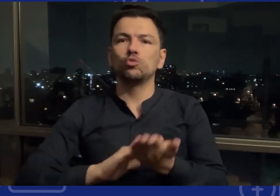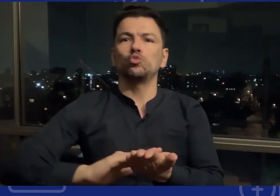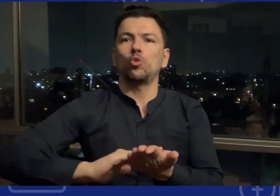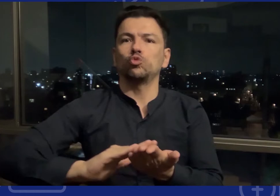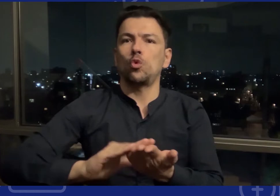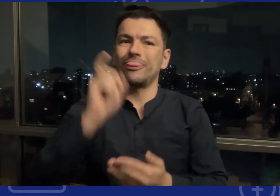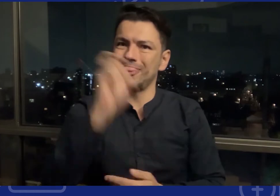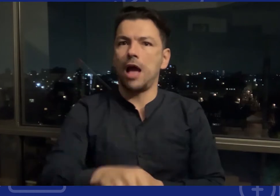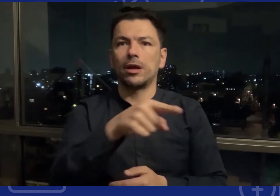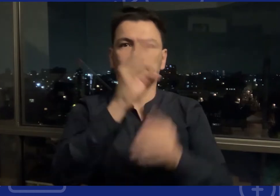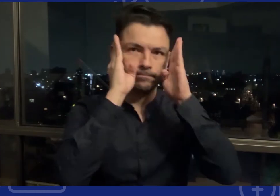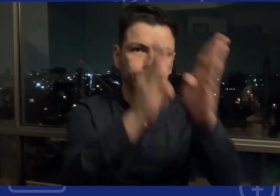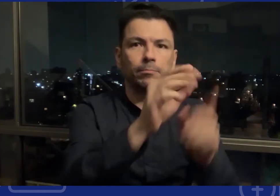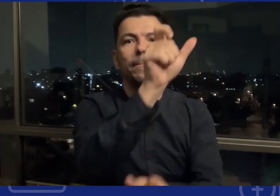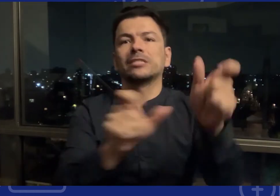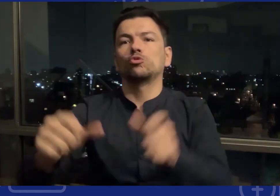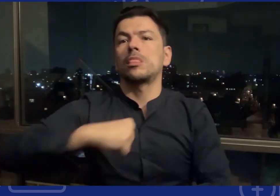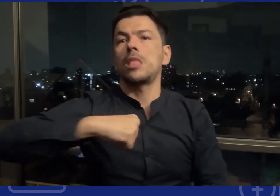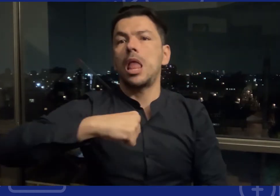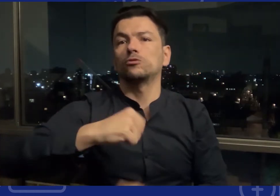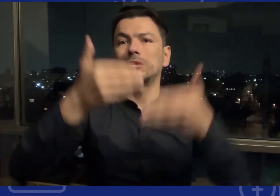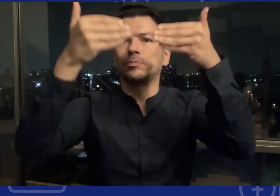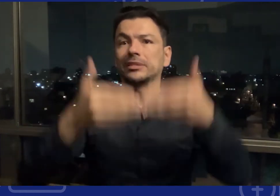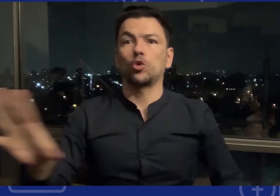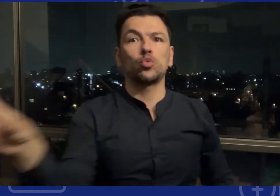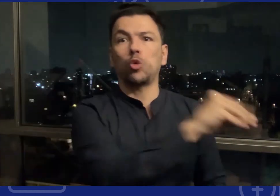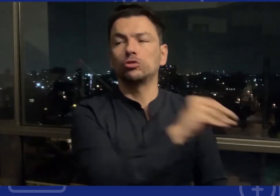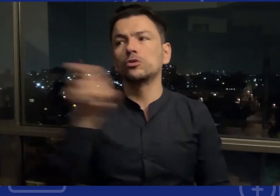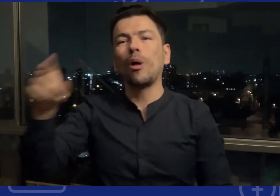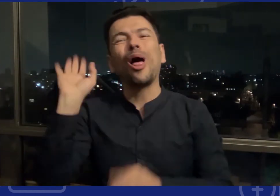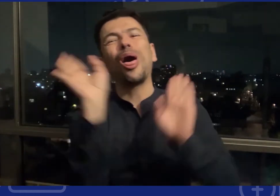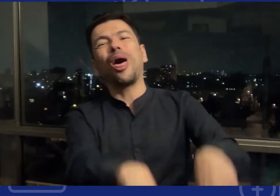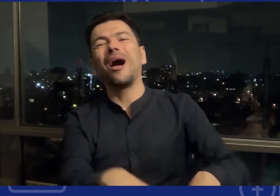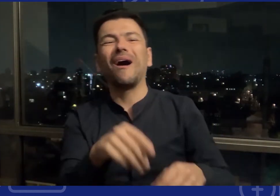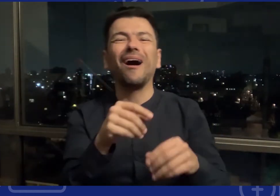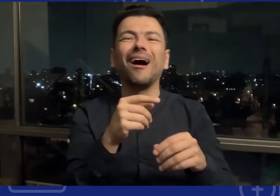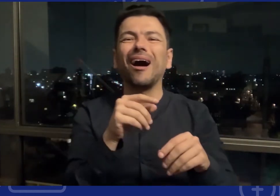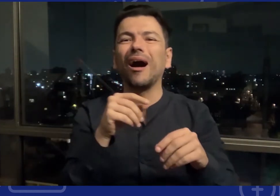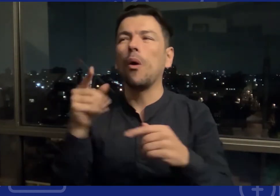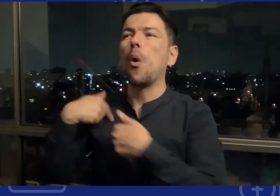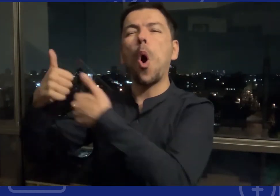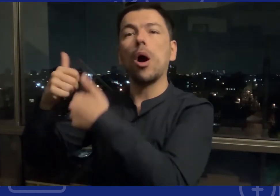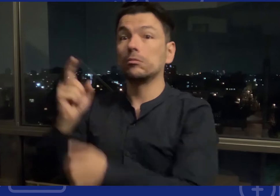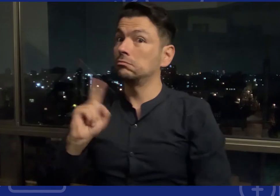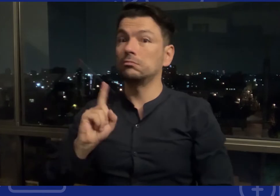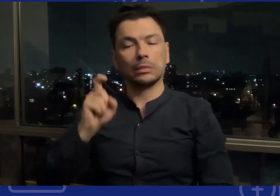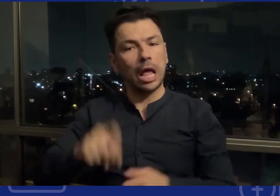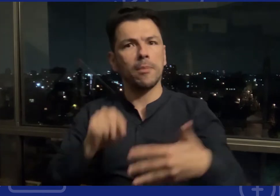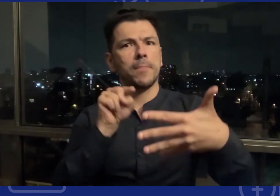compromiso que cumpla realmente la garantía de los derechos de las personas con discapacidad debe cumplir con todas